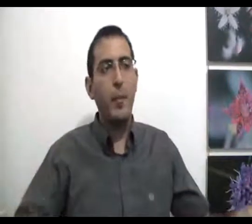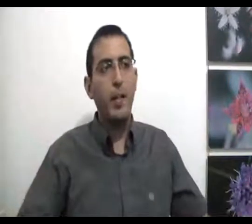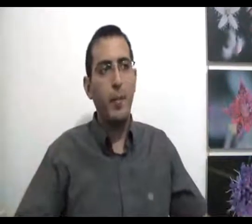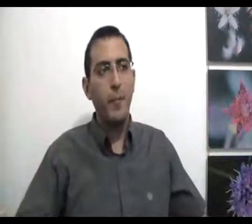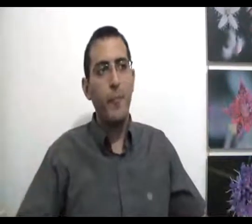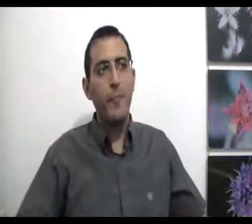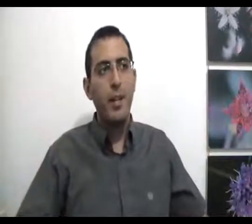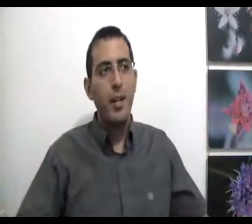אחרים?